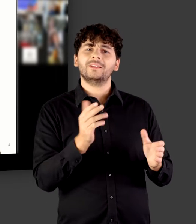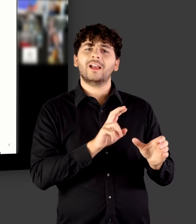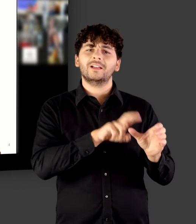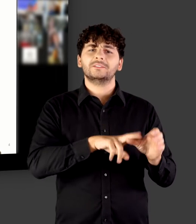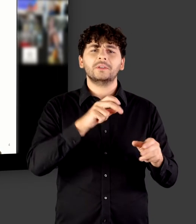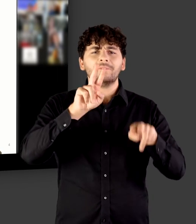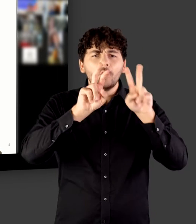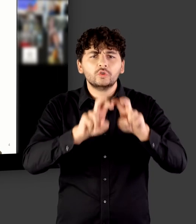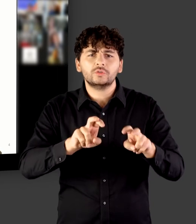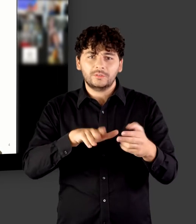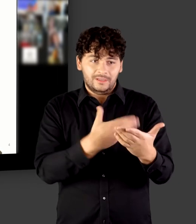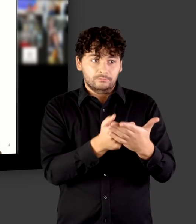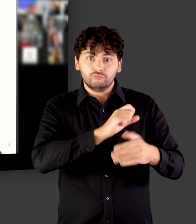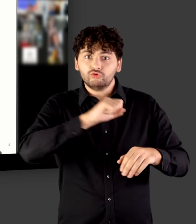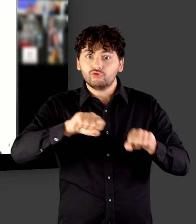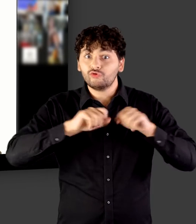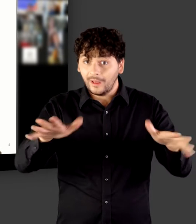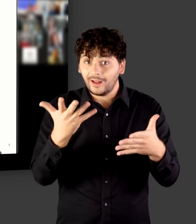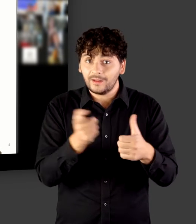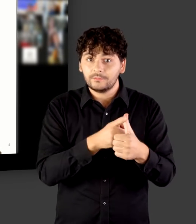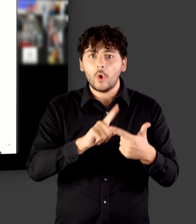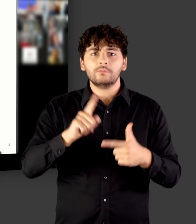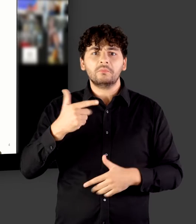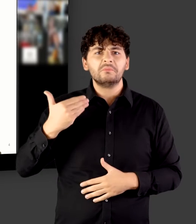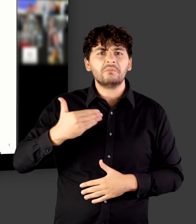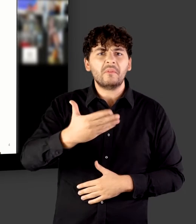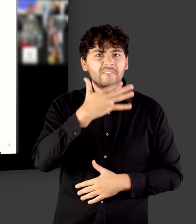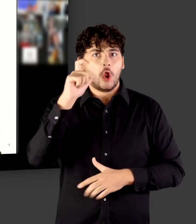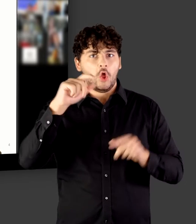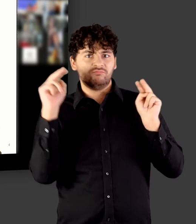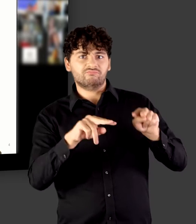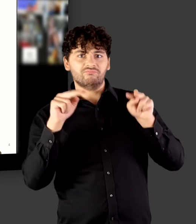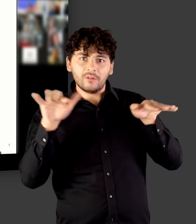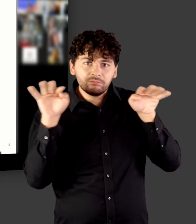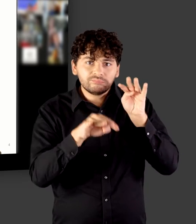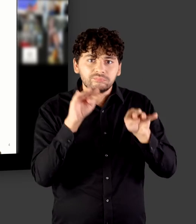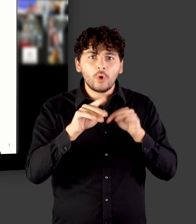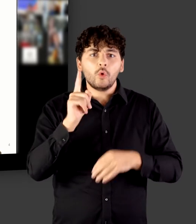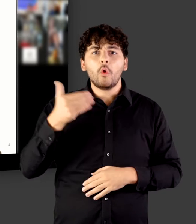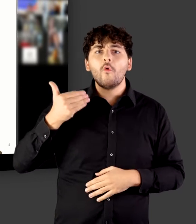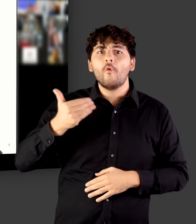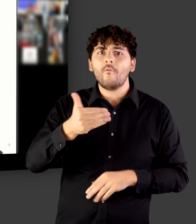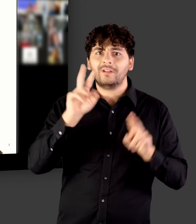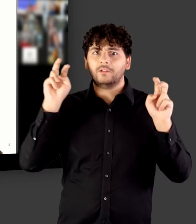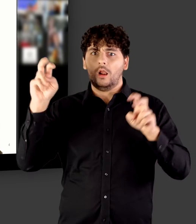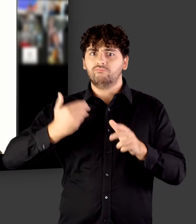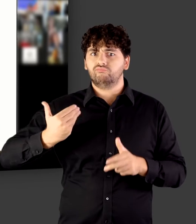Forschungsergebnisse und natürlich auch zur erhöhten Sichtbarkeit und hoffentlich dann auch zu erhöhten Zitationsraten im Vergleich dann vor allem zu den